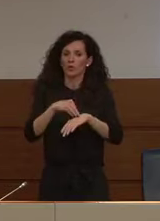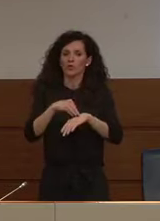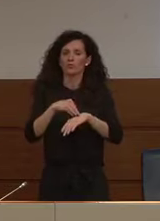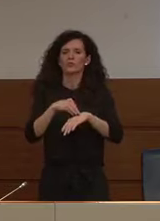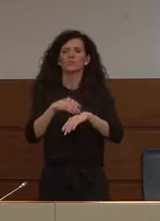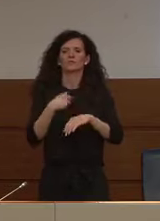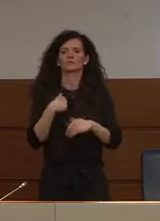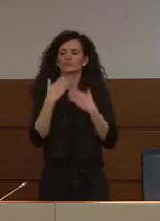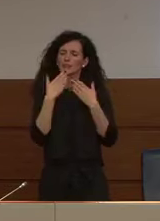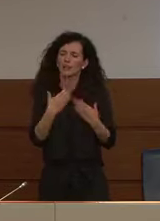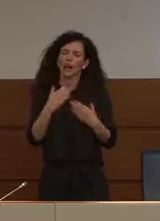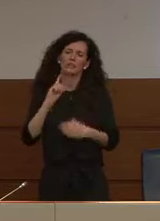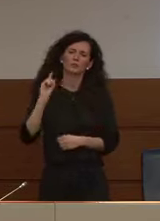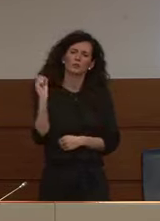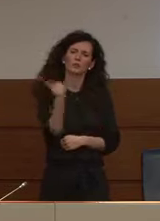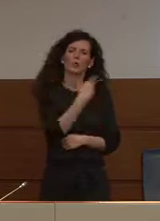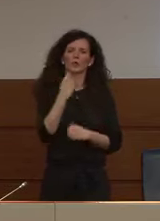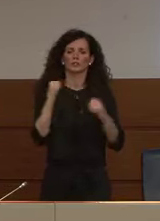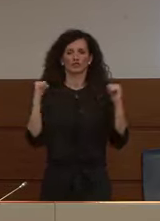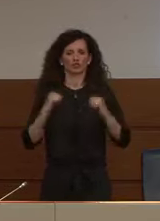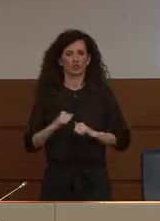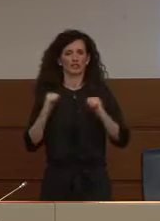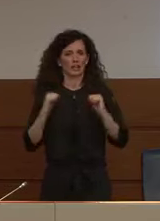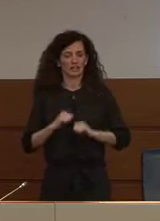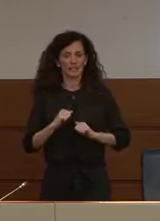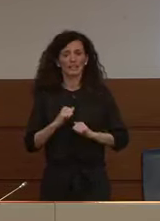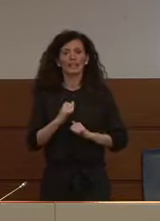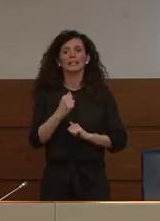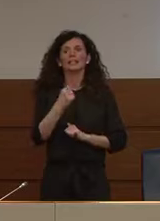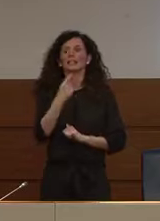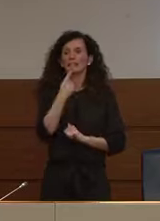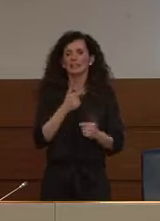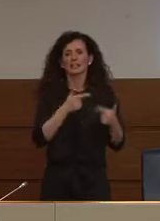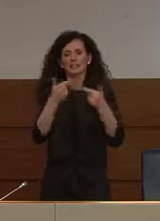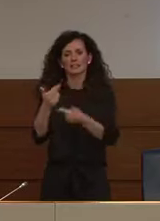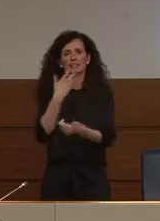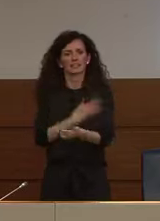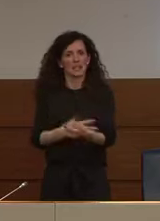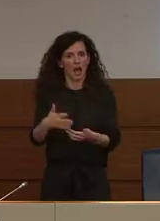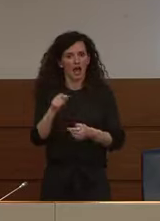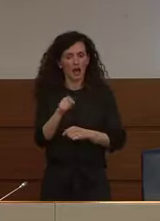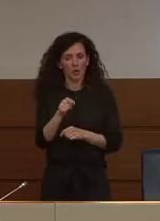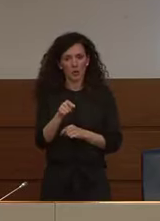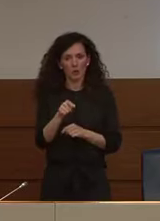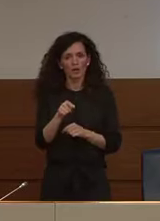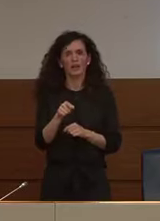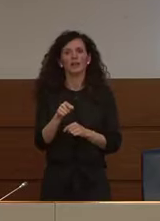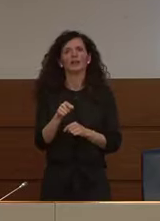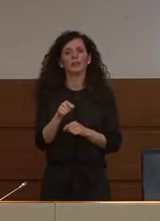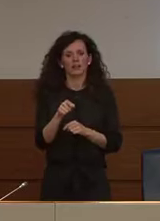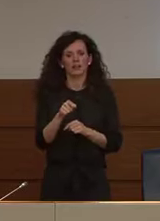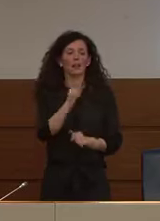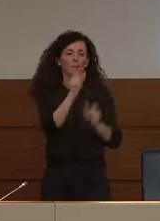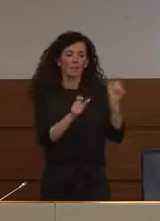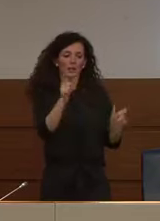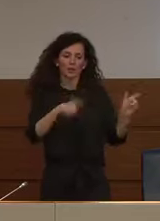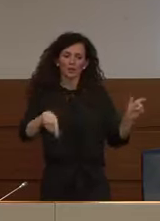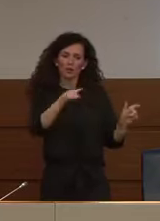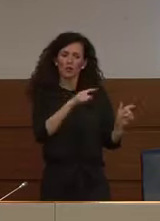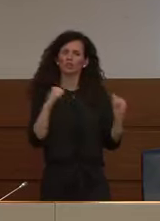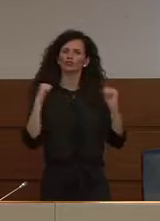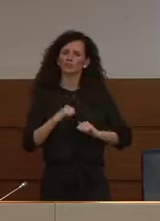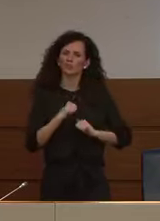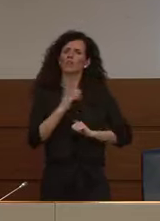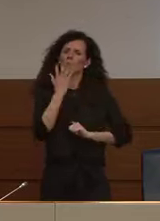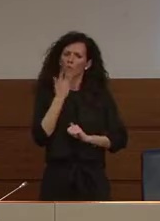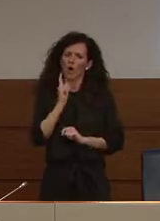ringraziare tutti quanti i cittadini che stanno donando il sangue, che andranno a donare il sangue. Come sapete per